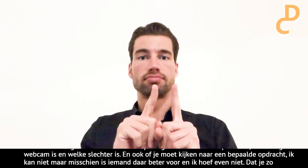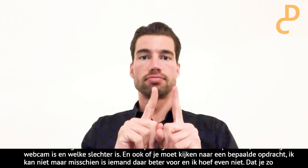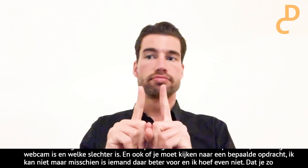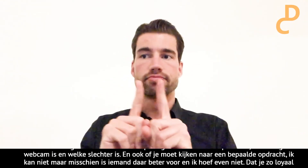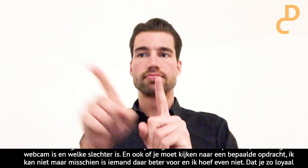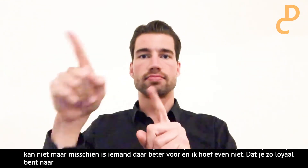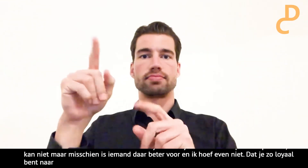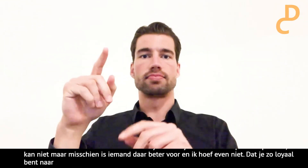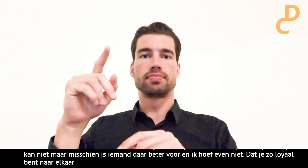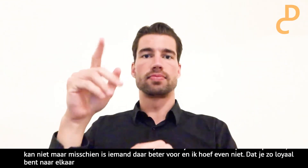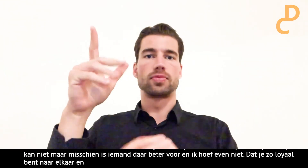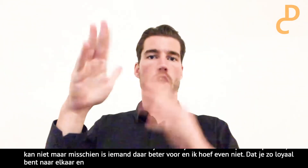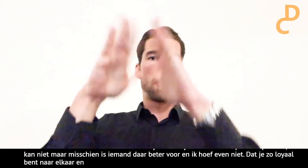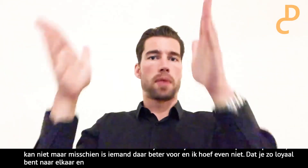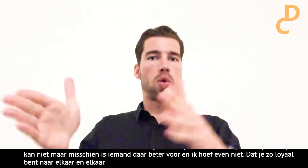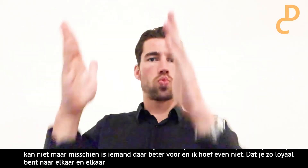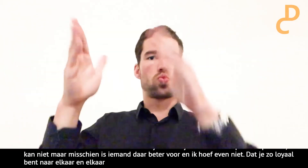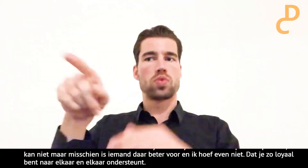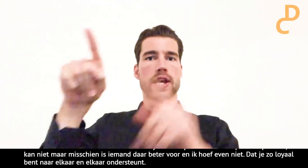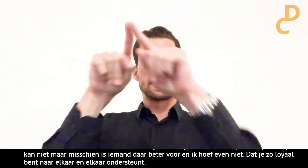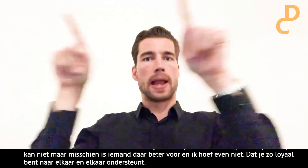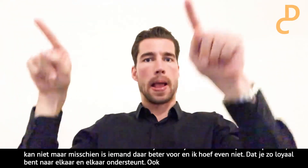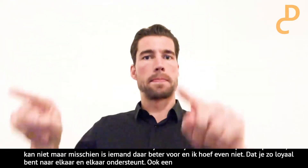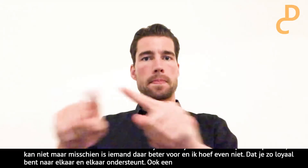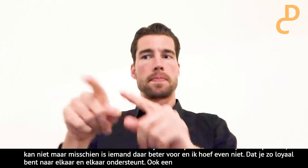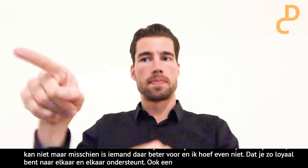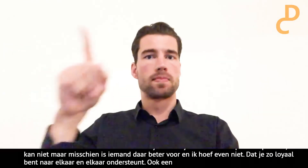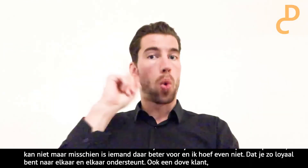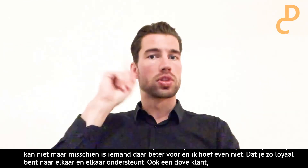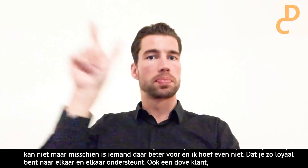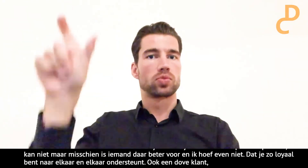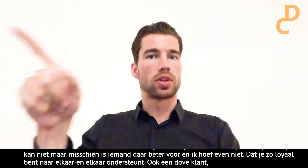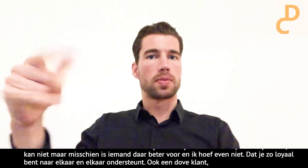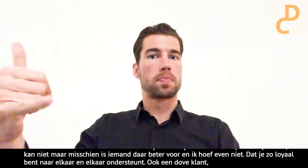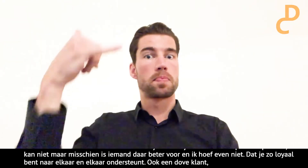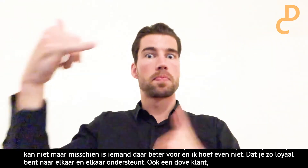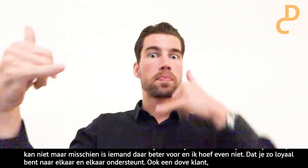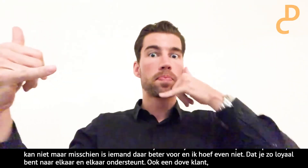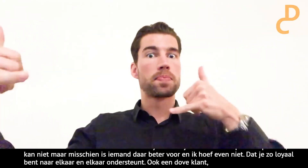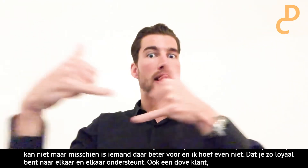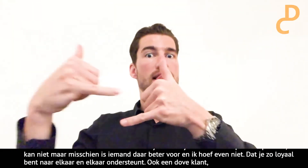ook als er een dove klant is, dat je met een hoorde